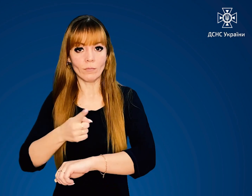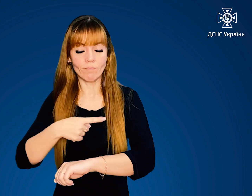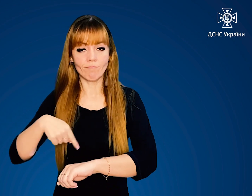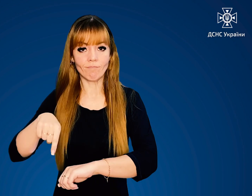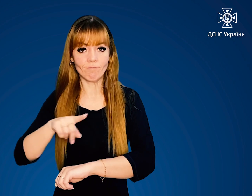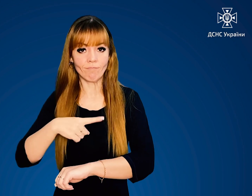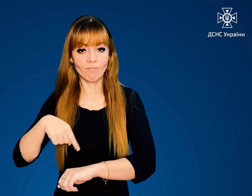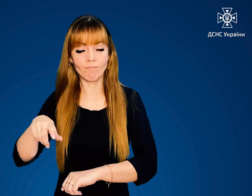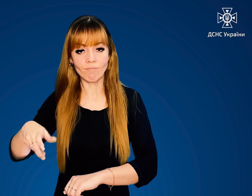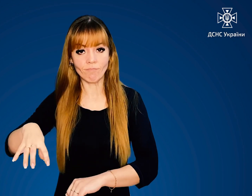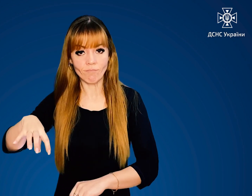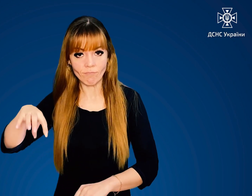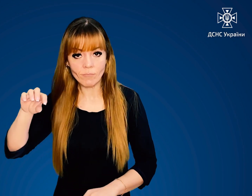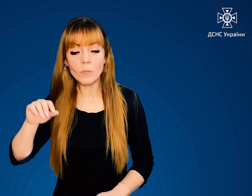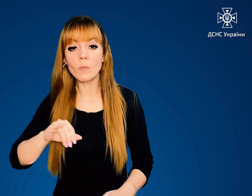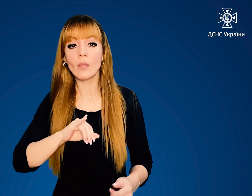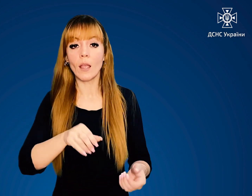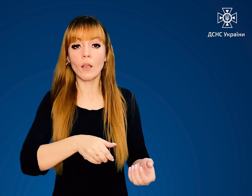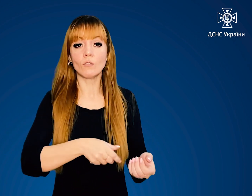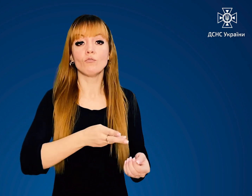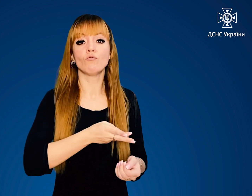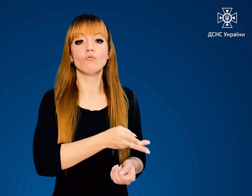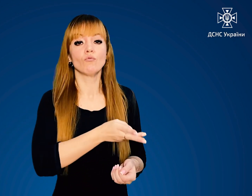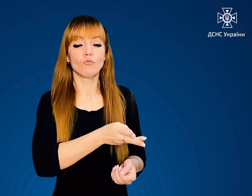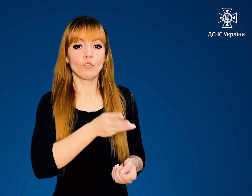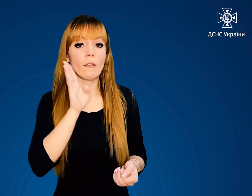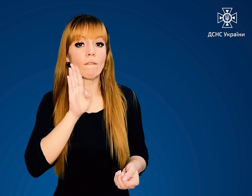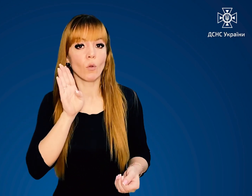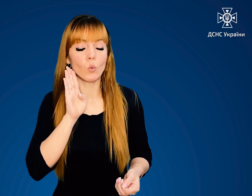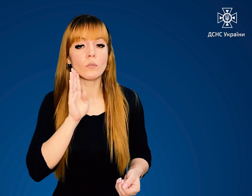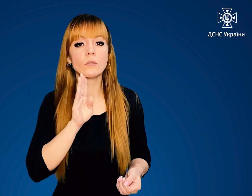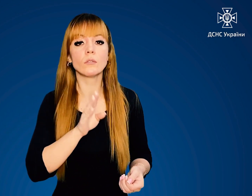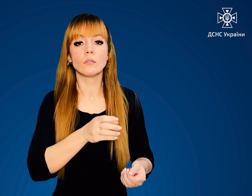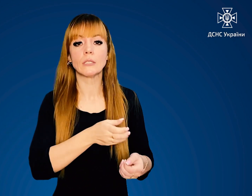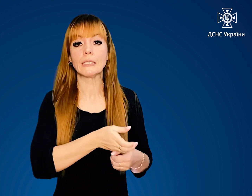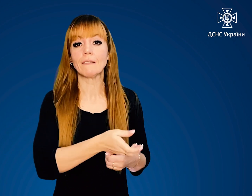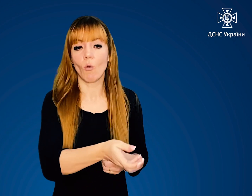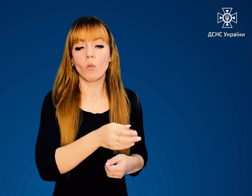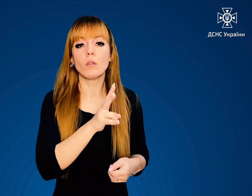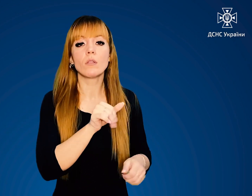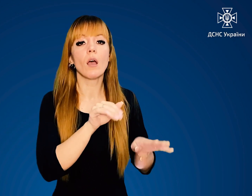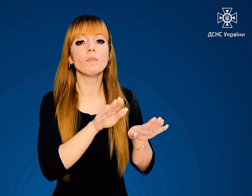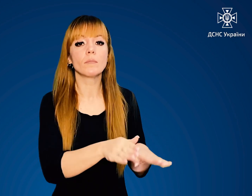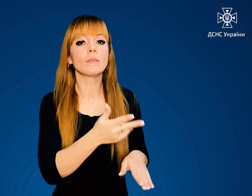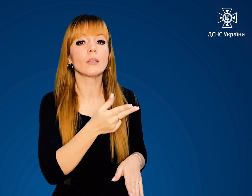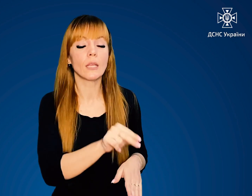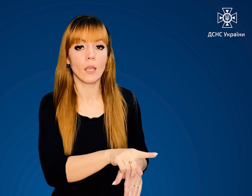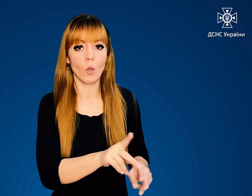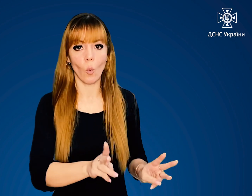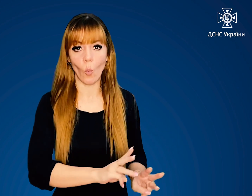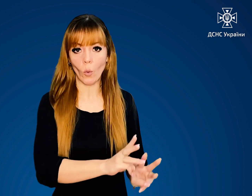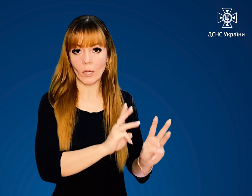годинникової стрілки і спрямувати струмінь води зі ствола на осередок горіння.